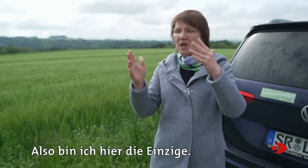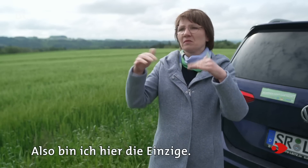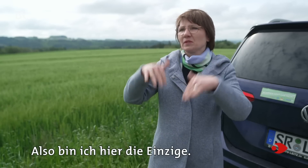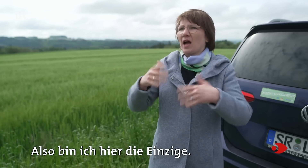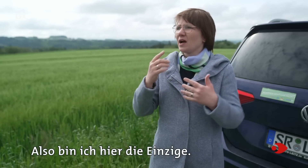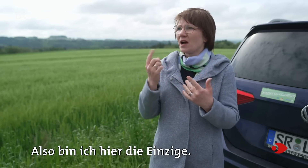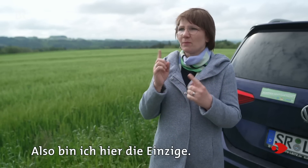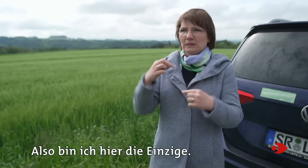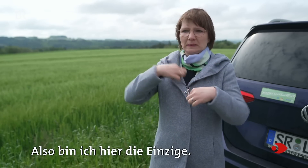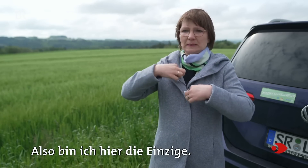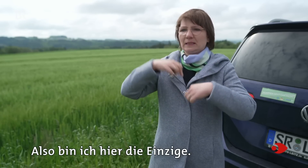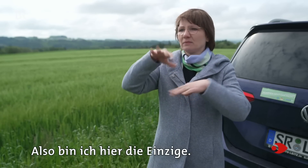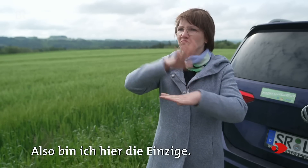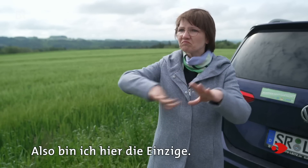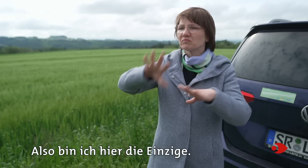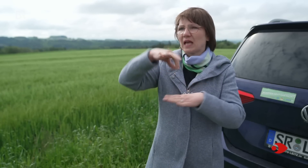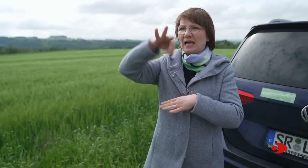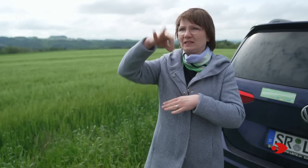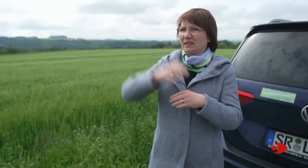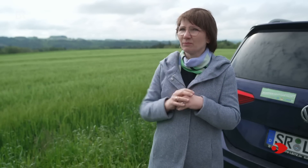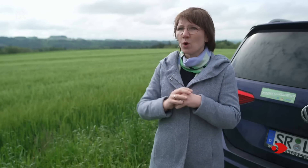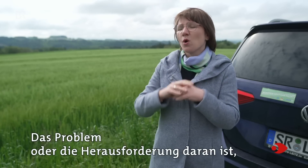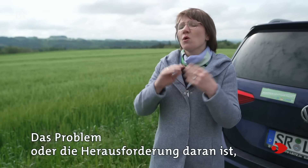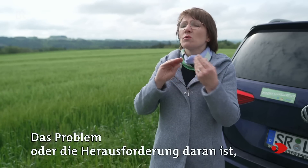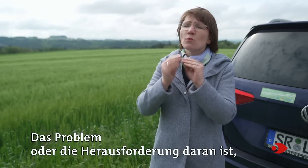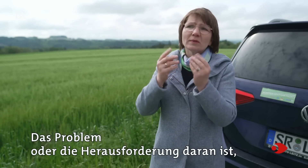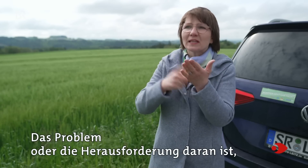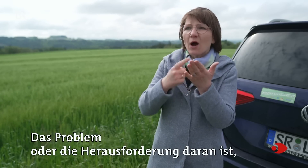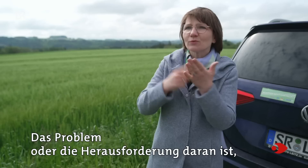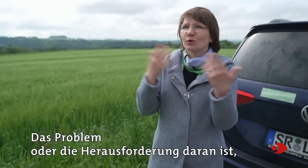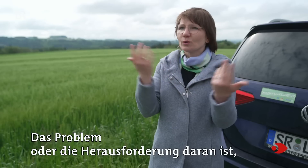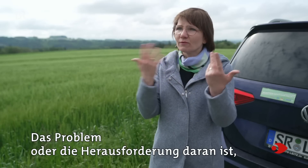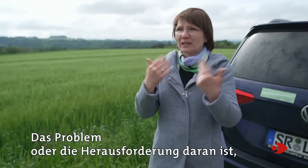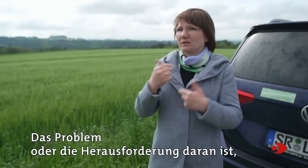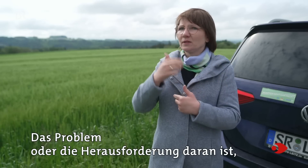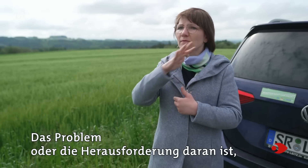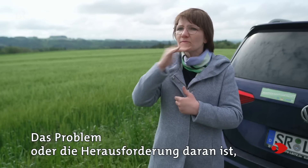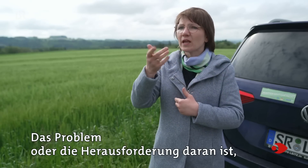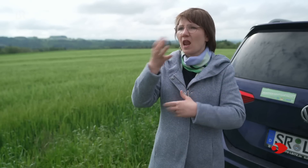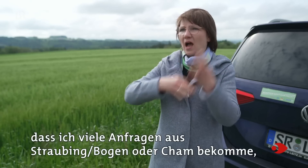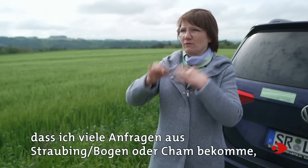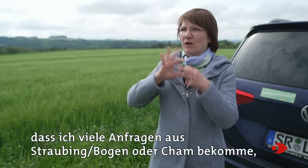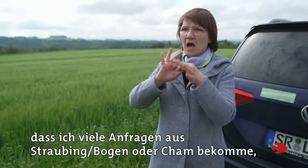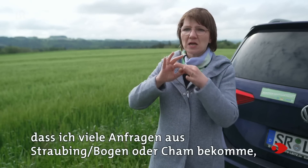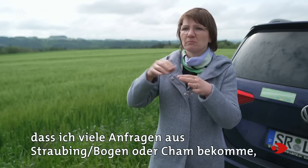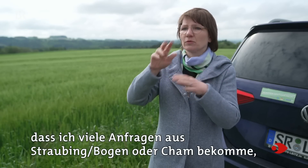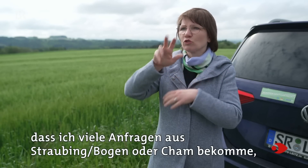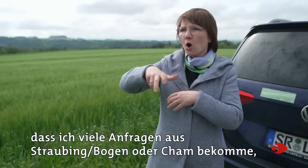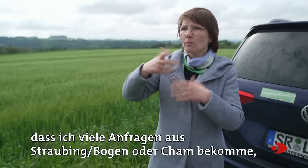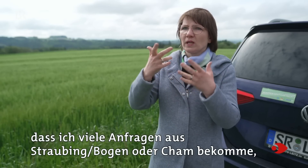Also bin ich hier die einzige. Das Problem oder die Herausforderung daran ist, dass ich viele Anfragen aus